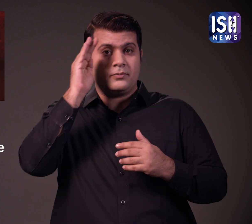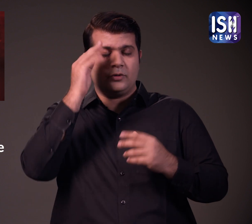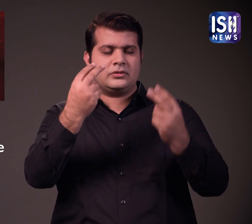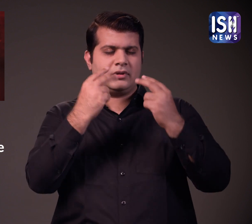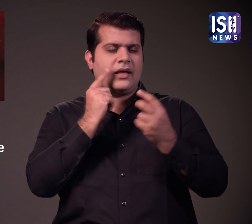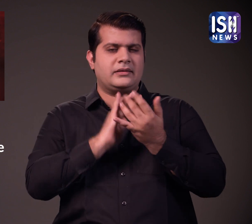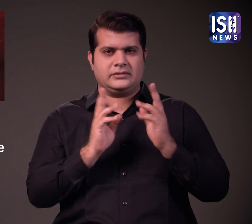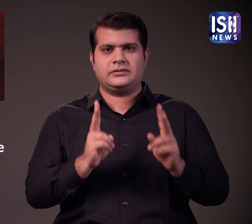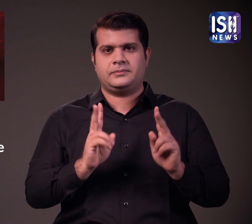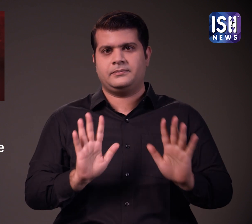के लिए ISH News देखते रहिए